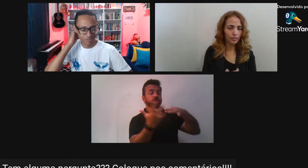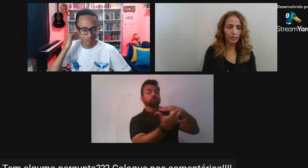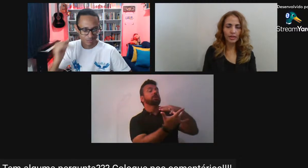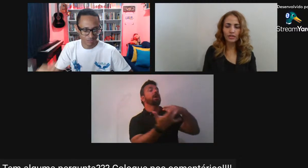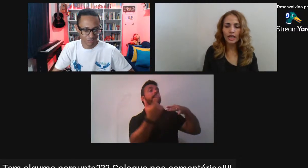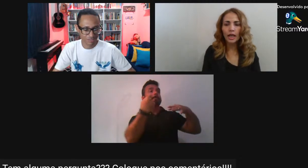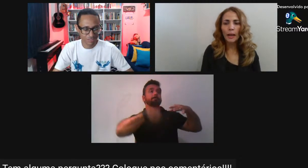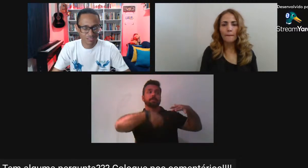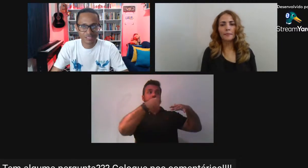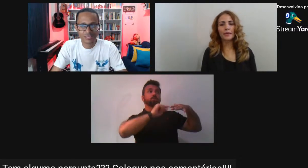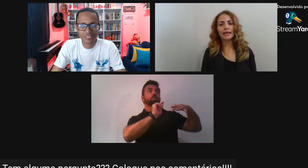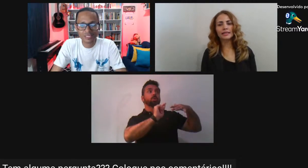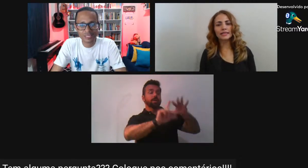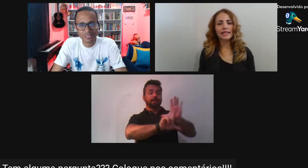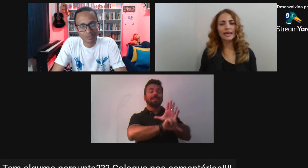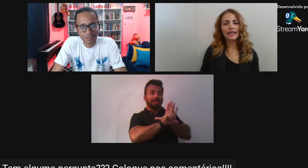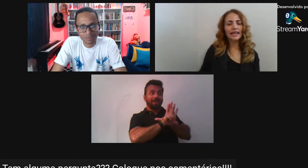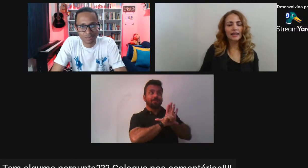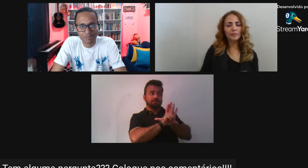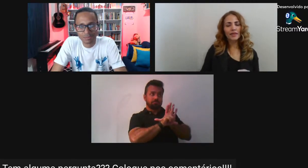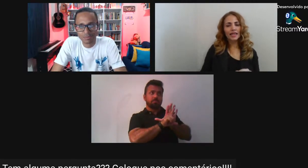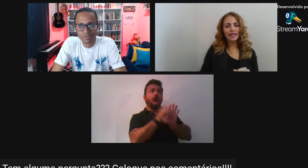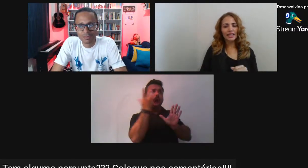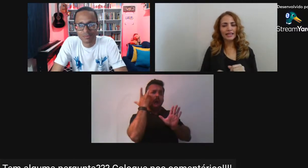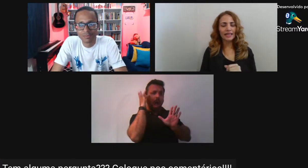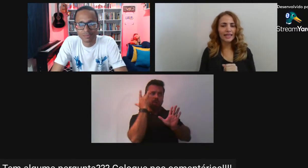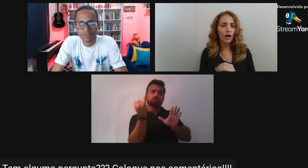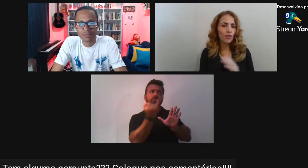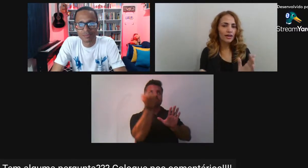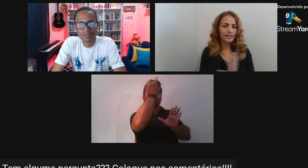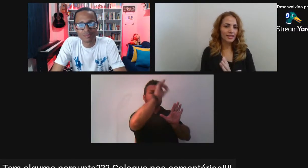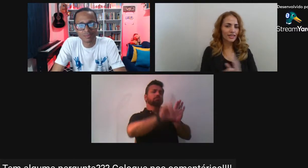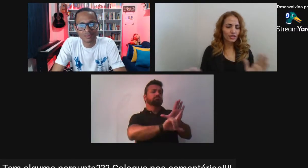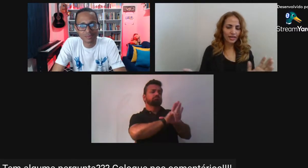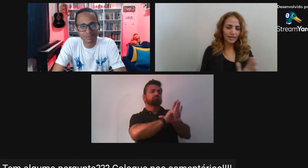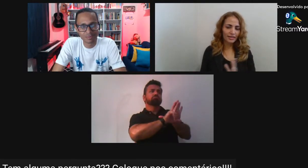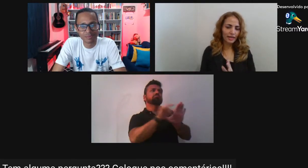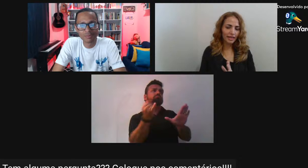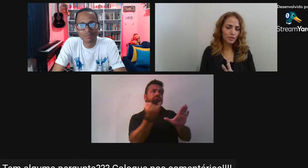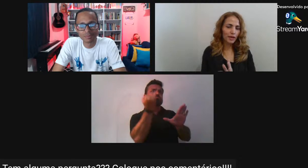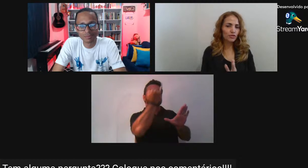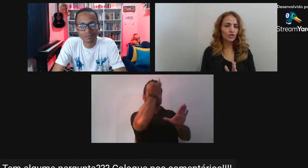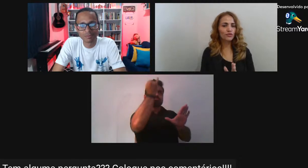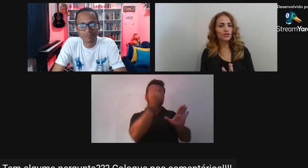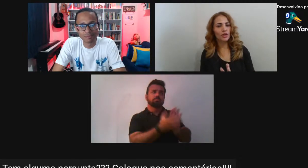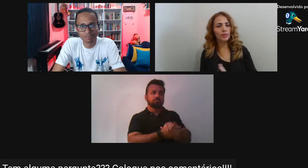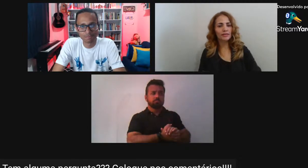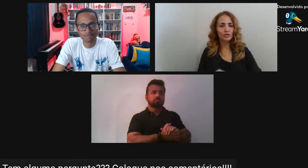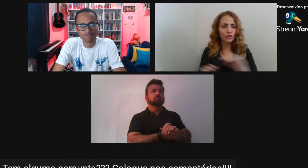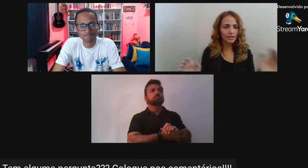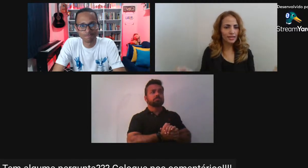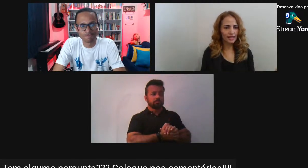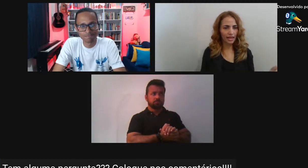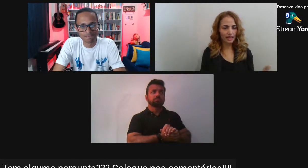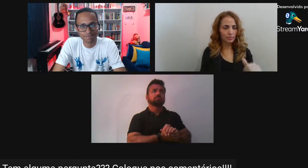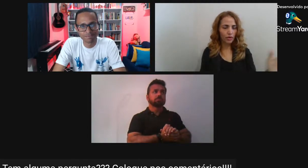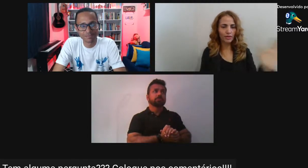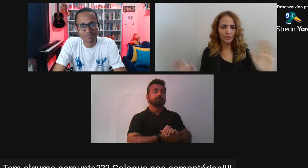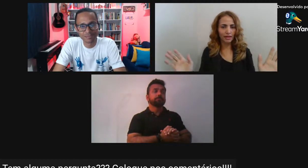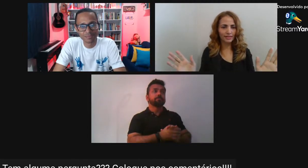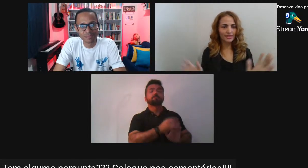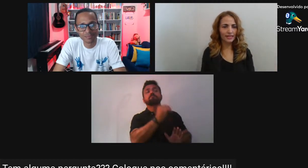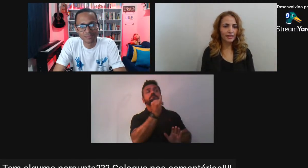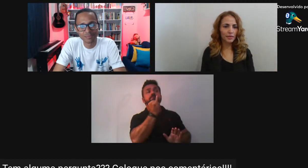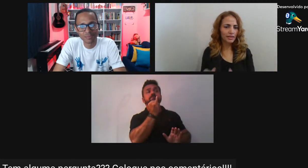sem lei Obviamente Mas Dá alcance Dá espaço de difusão Para todas as ideias